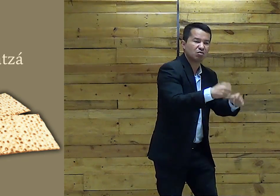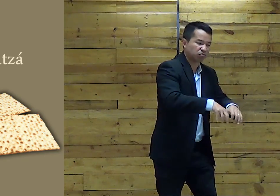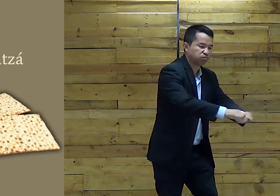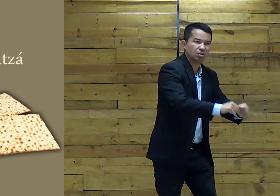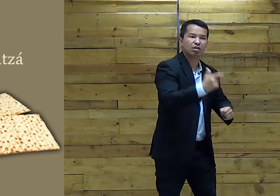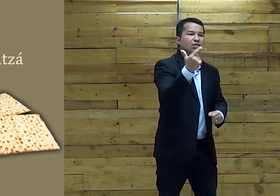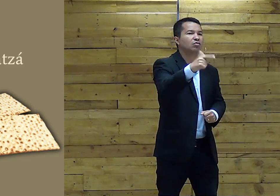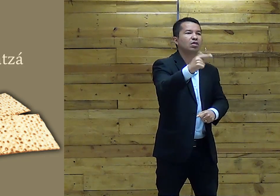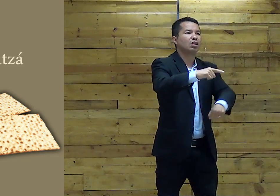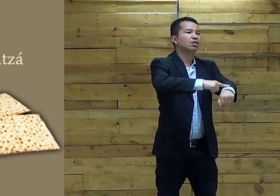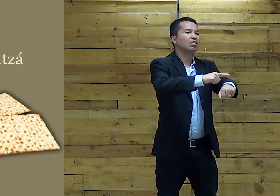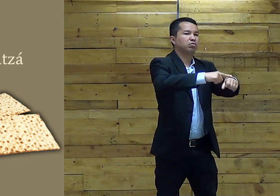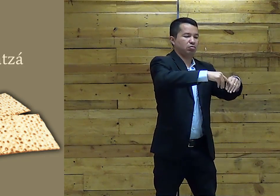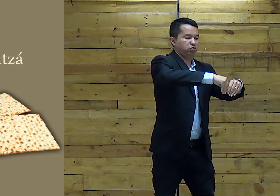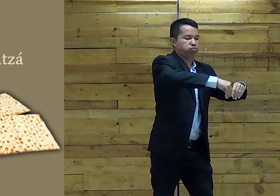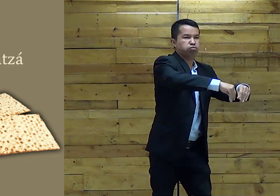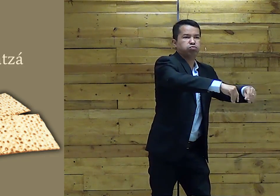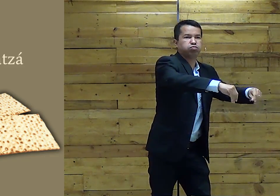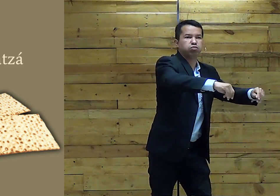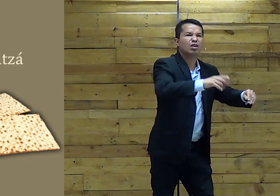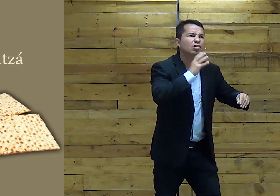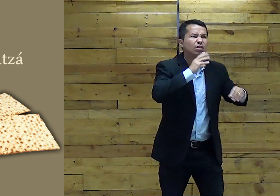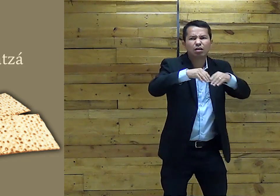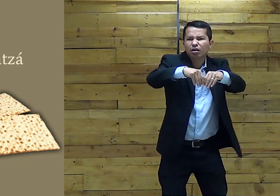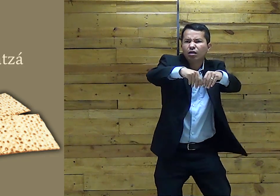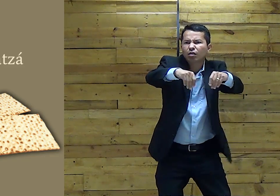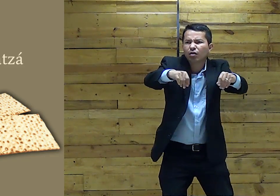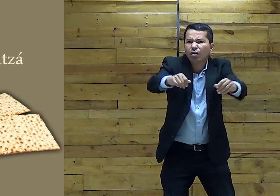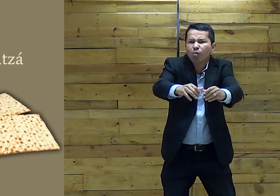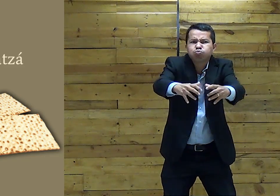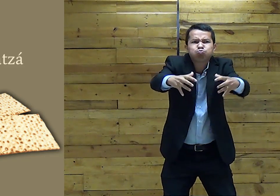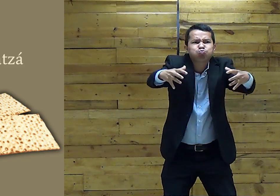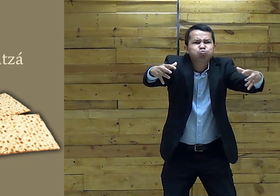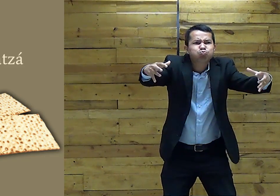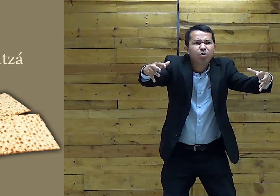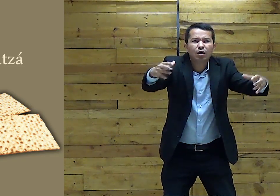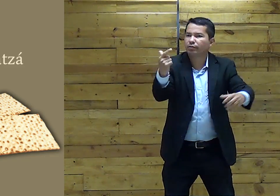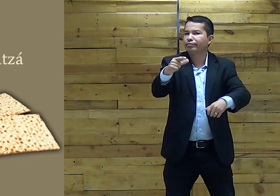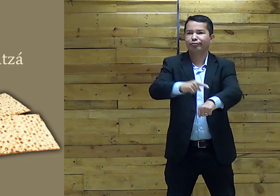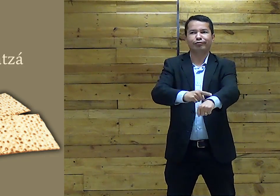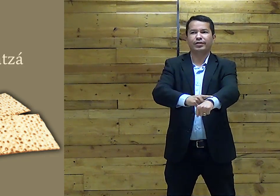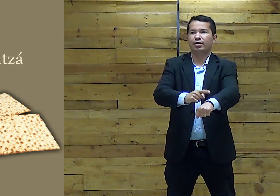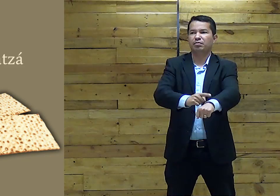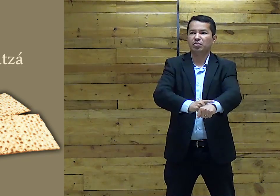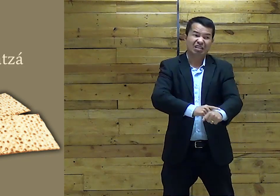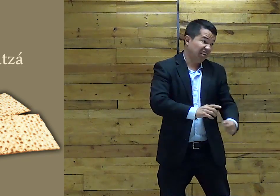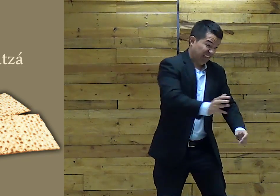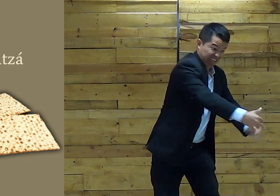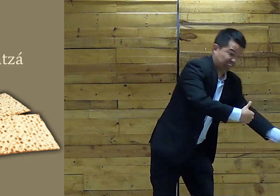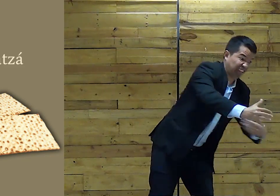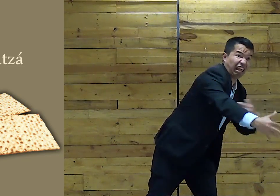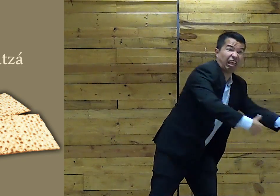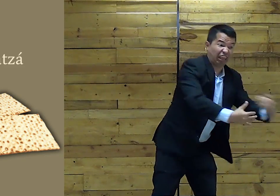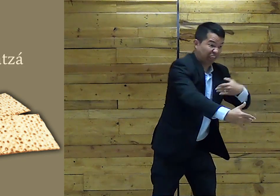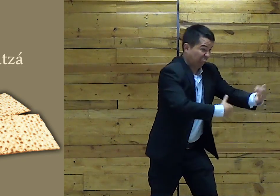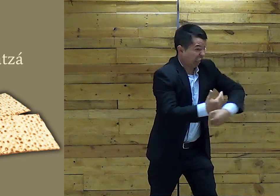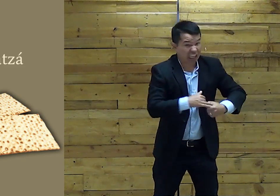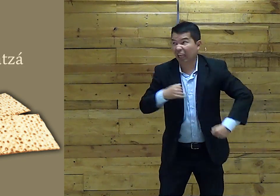Faça E eles eles não tiveram Tempo de fazer pão Eles não tiveram Tempo de fazer pão Eles